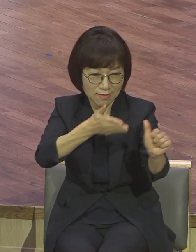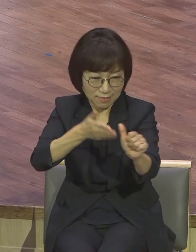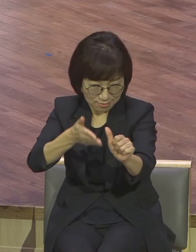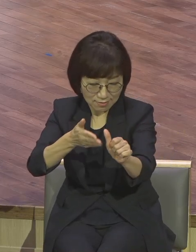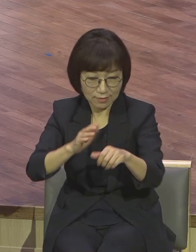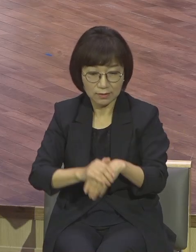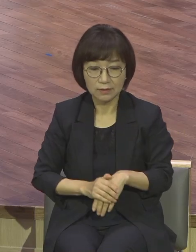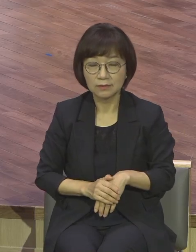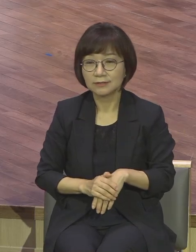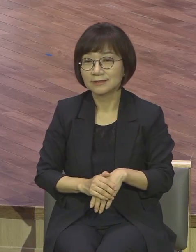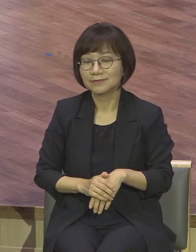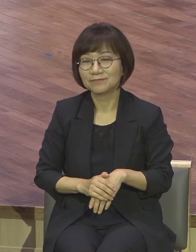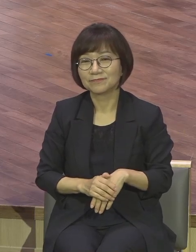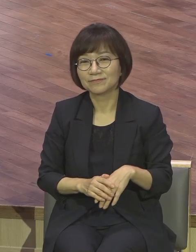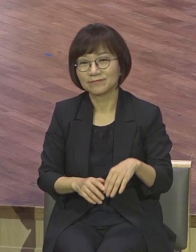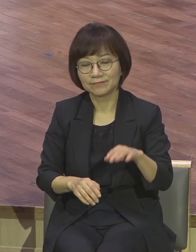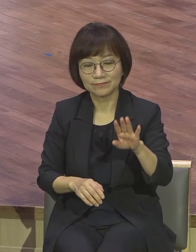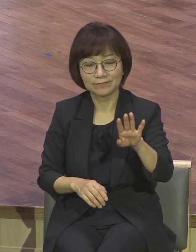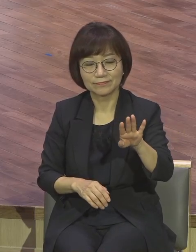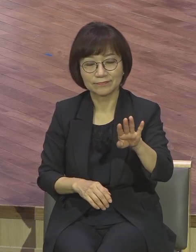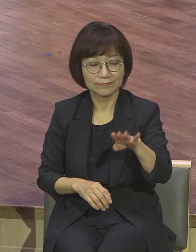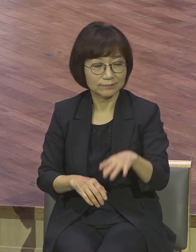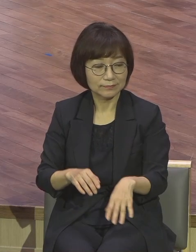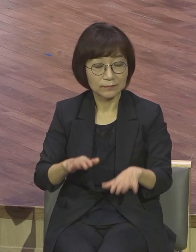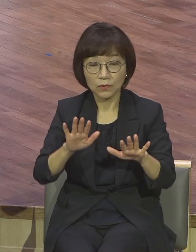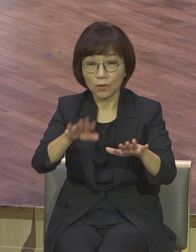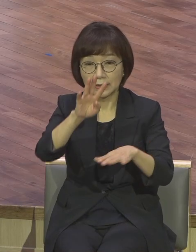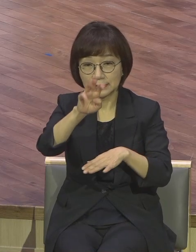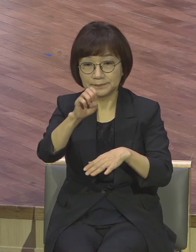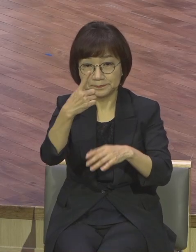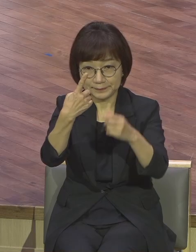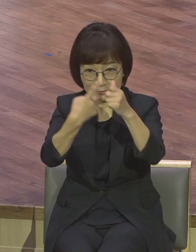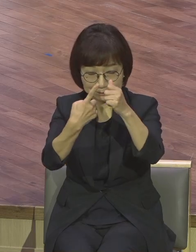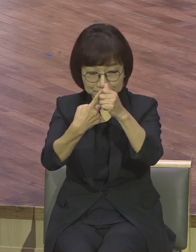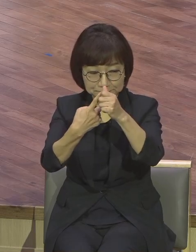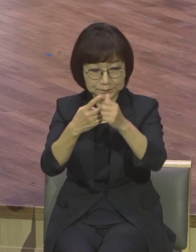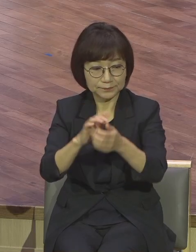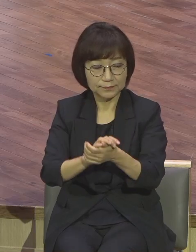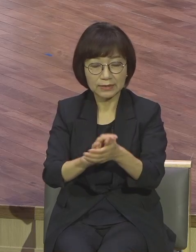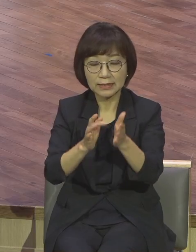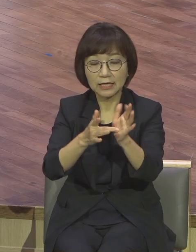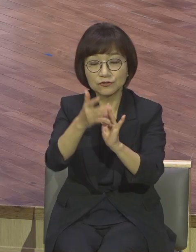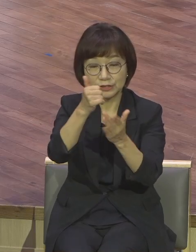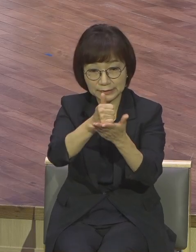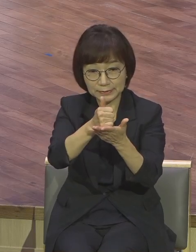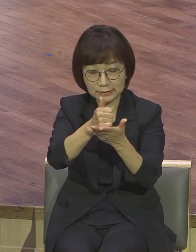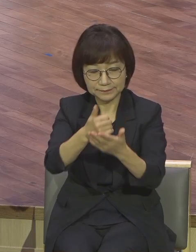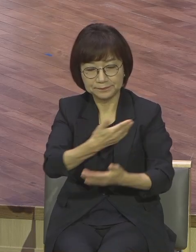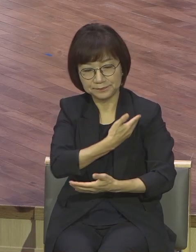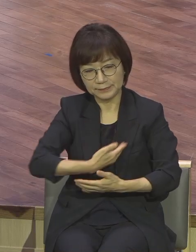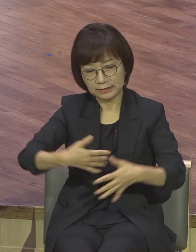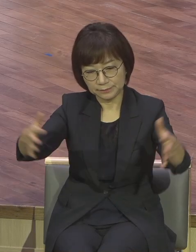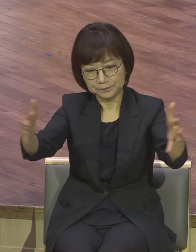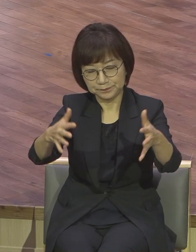31절 32절에 보면 예수님께서 마지막으로 죽음과 부활에 대해서 예수님 제자들에게 말씀을 그렇게